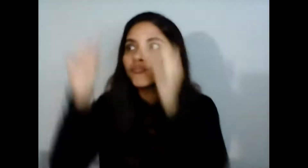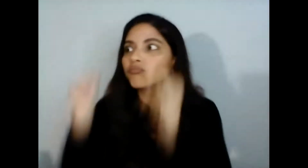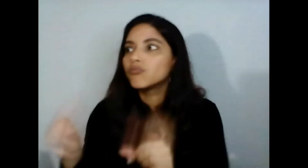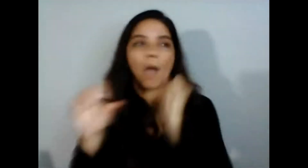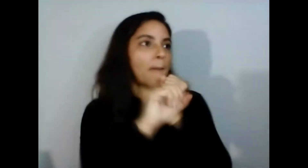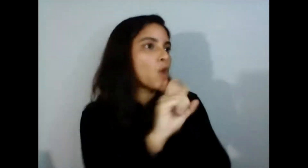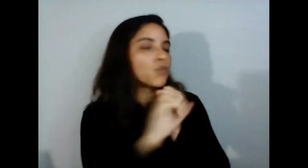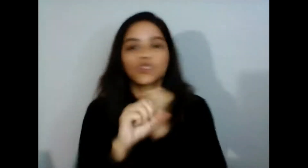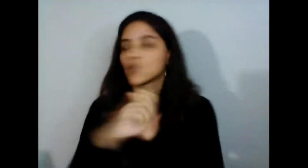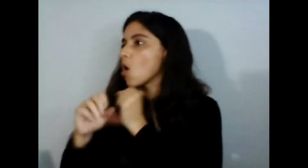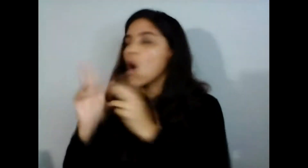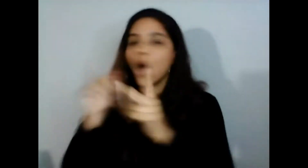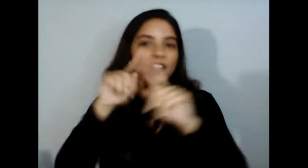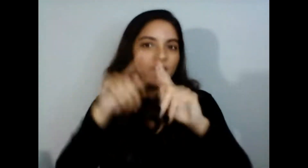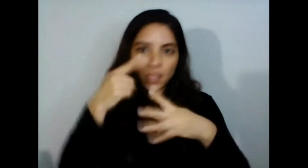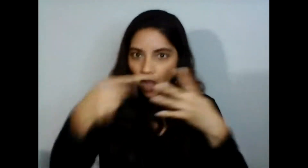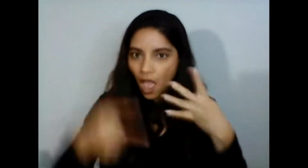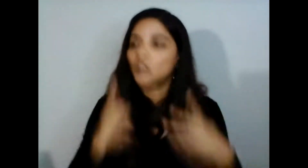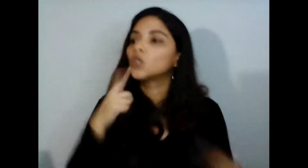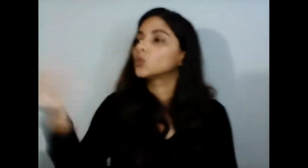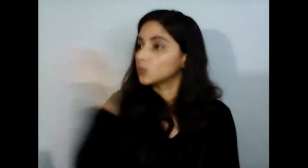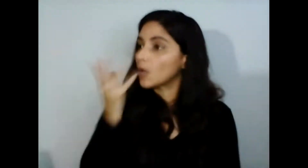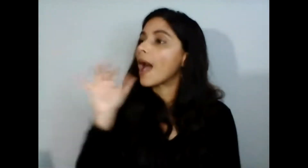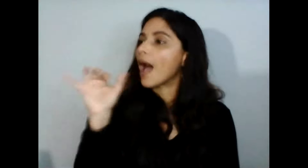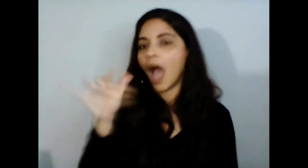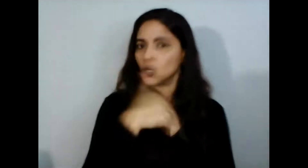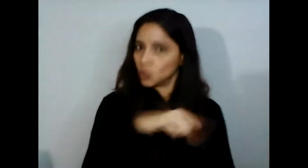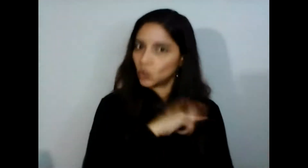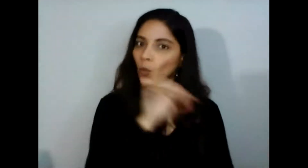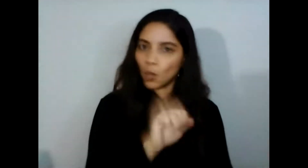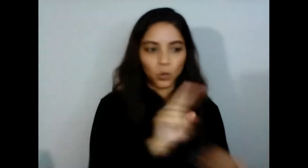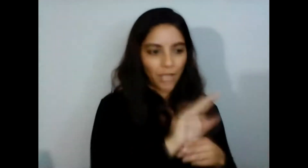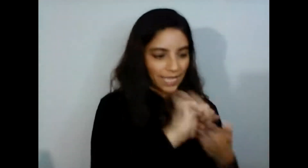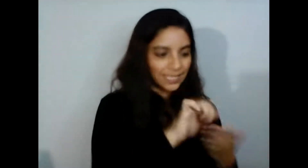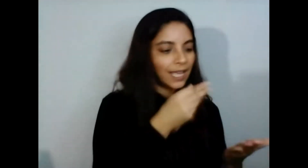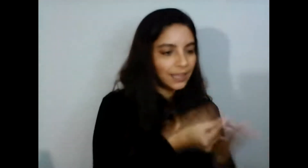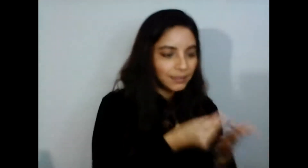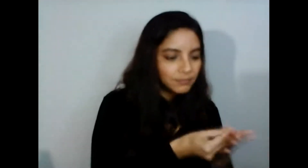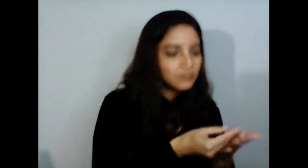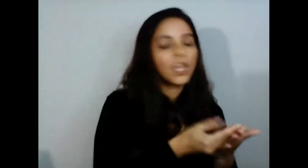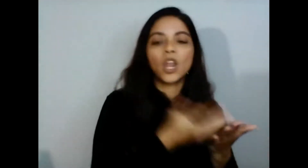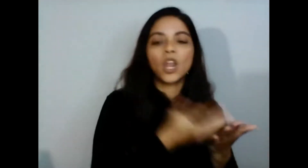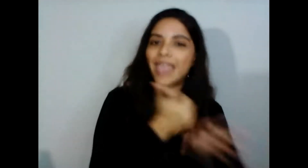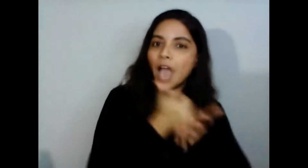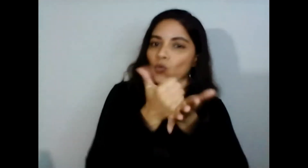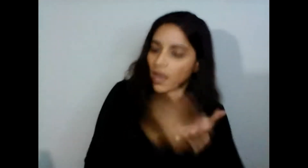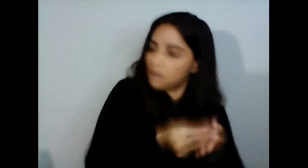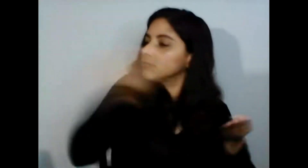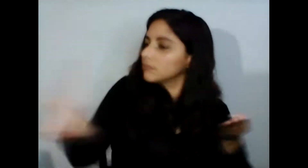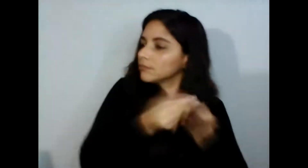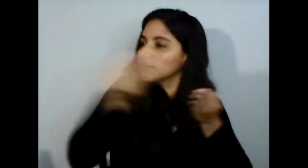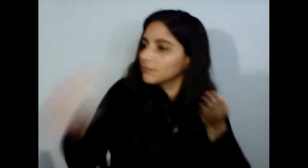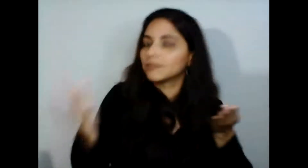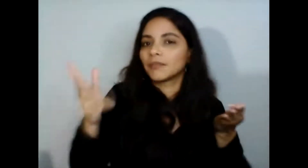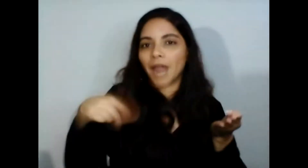para lo que se podría utilizar ese ese estipendio y por eso es que nosotros queremos con con